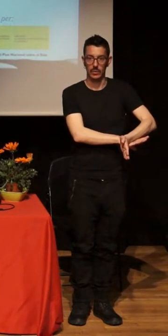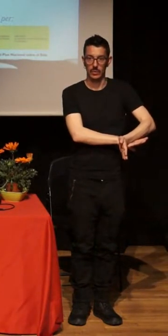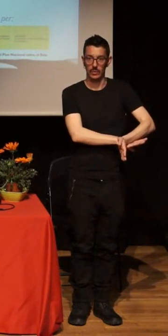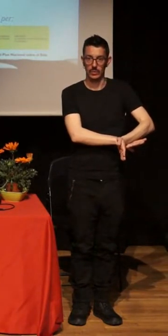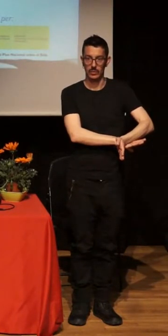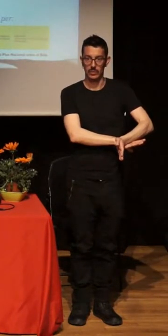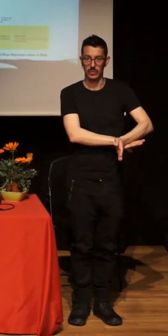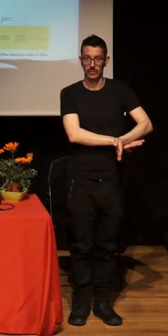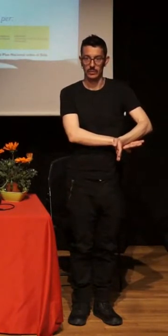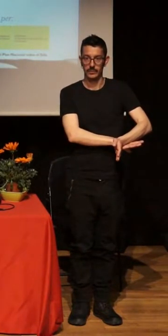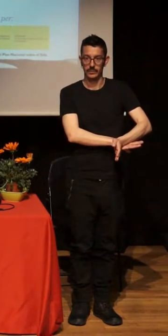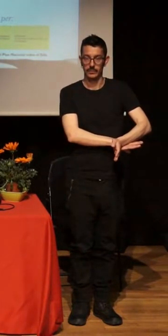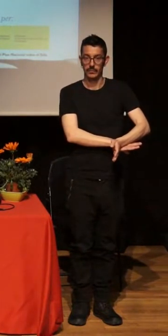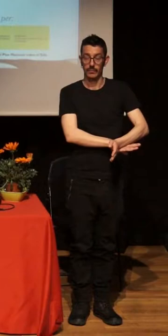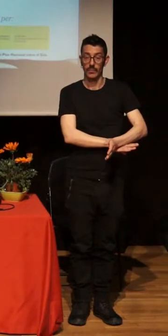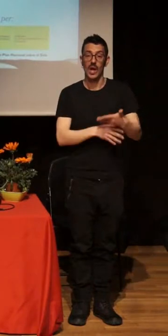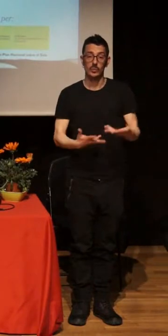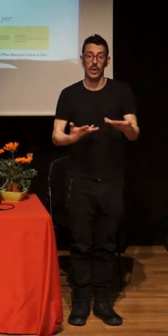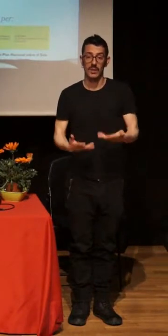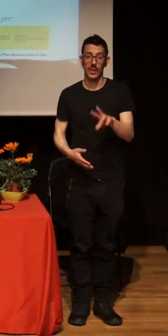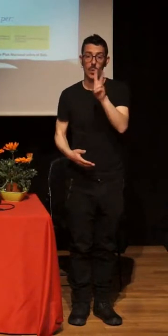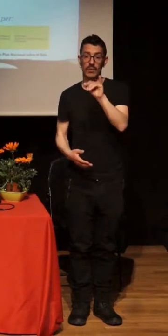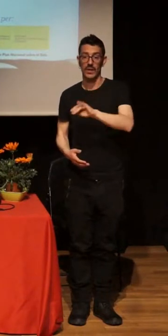is that if you are infected by the VIH in this moment,